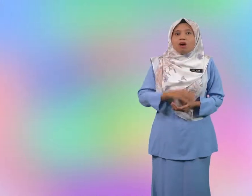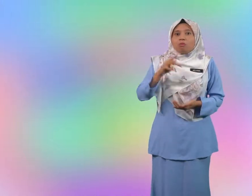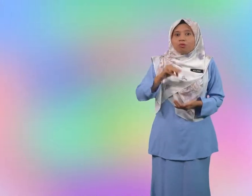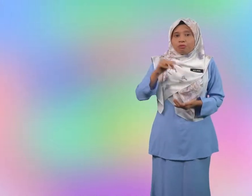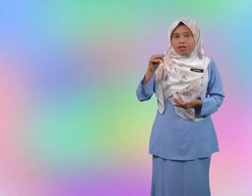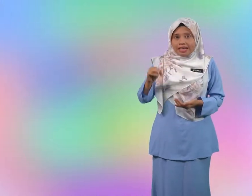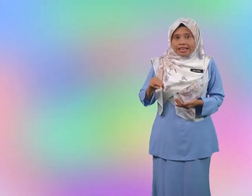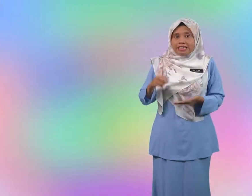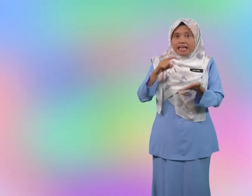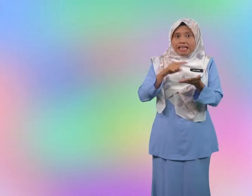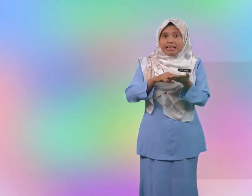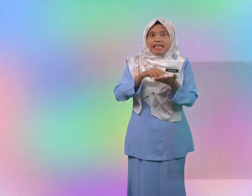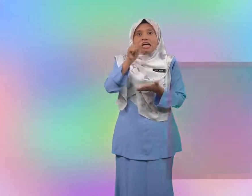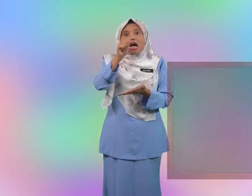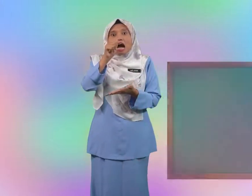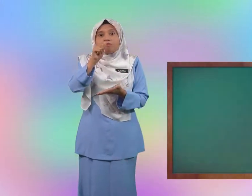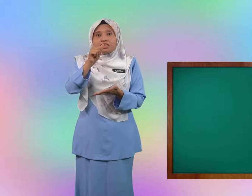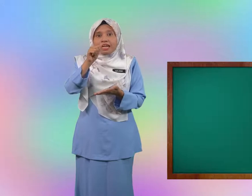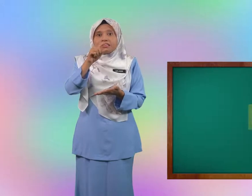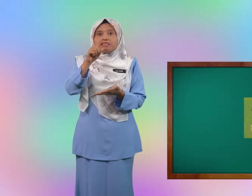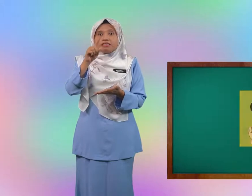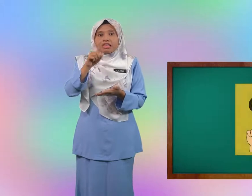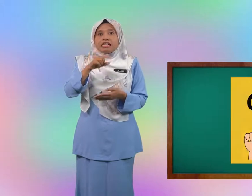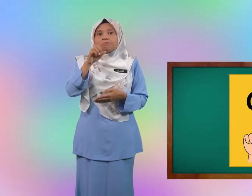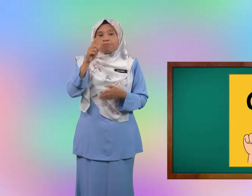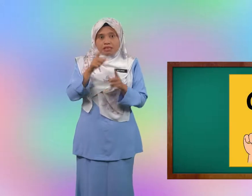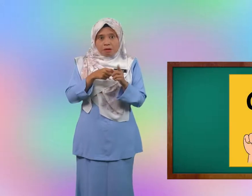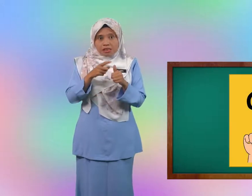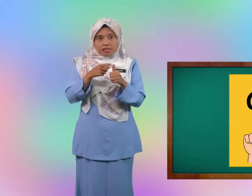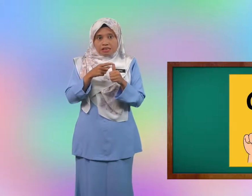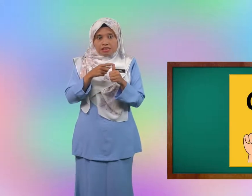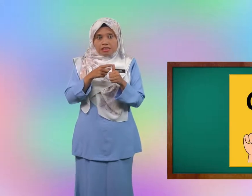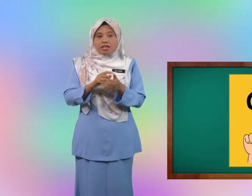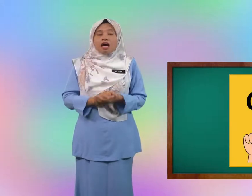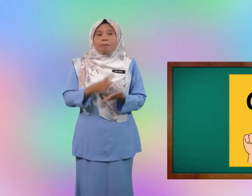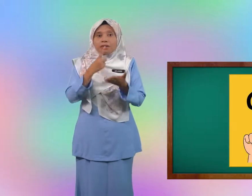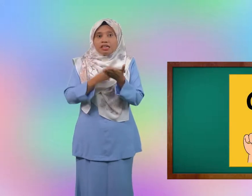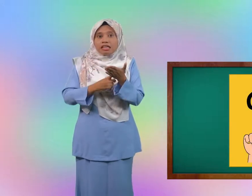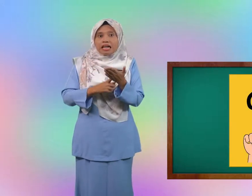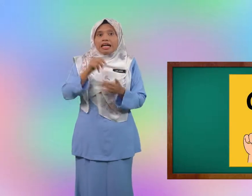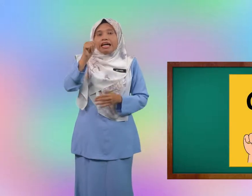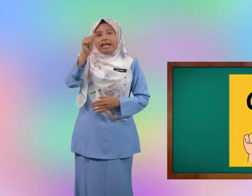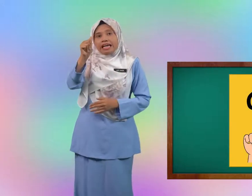Murid-murid, ini abjad pertama. Apa? A.